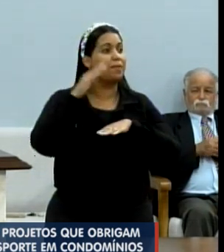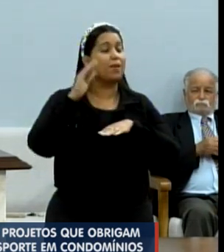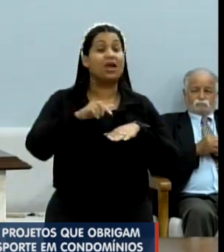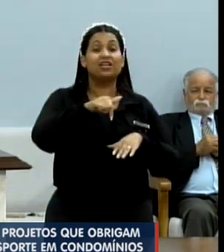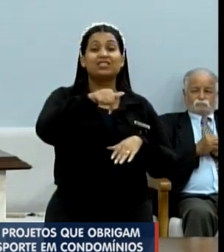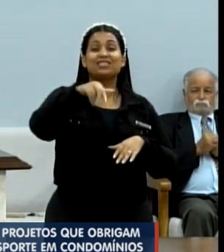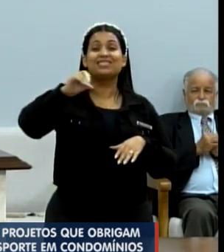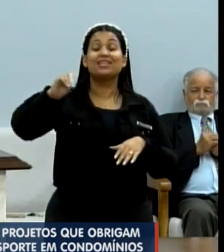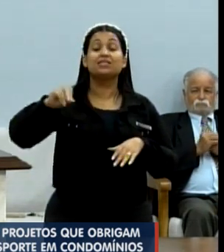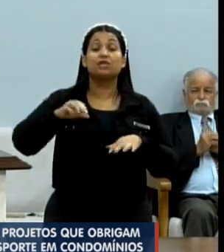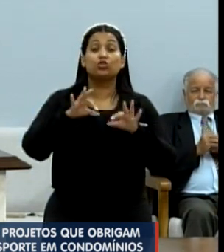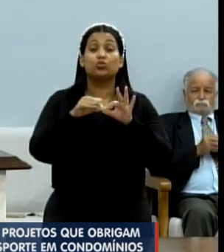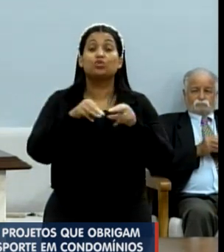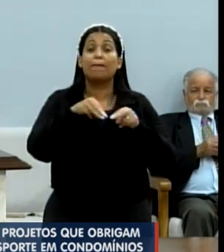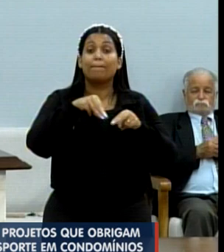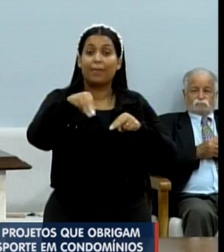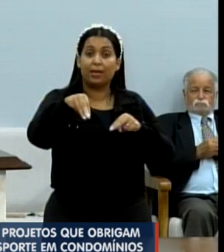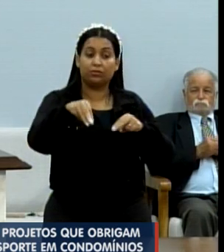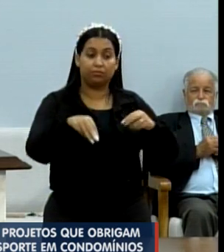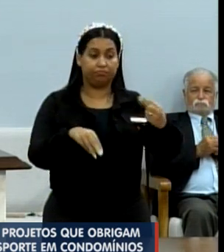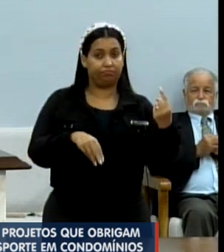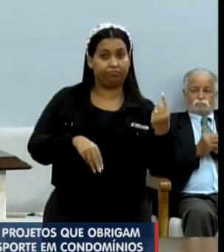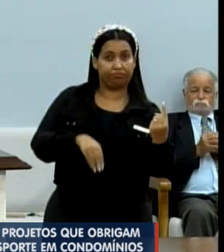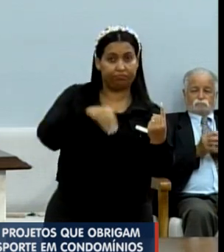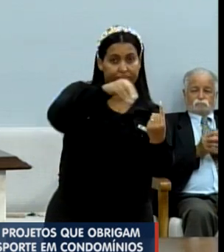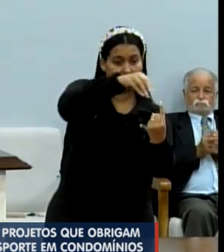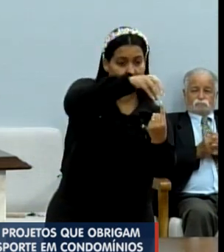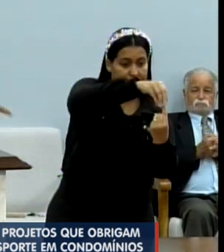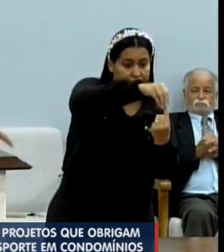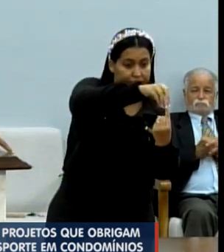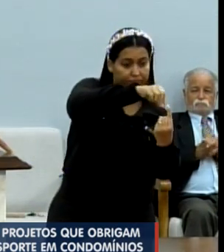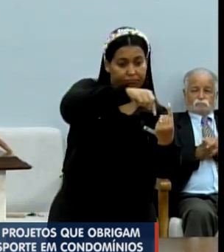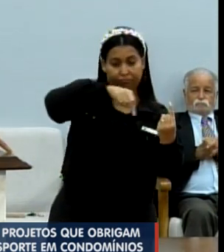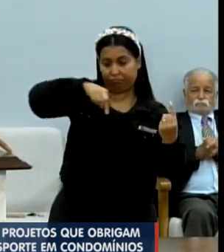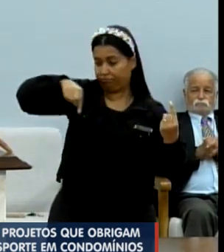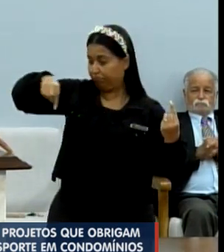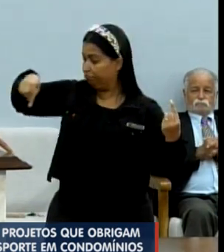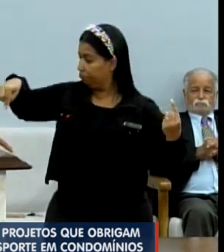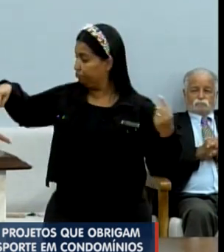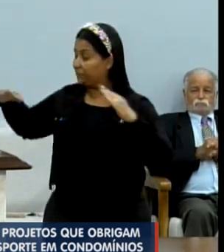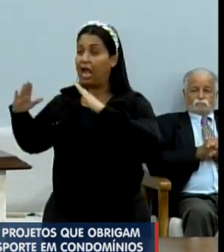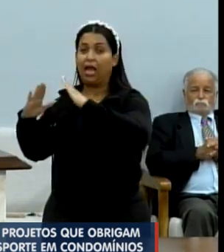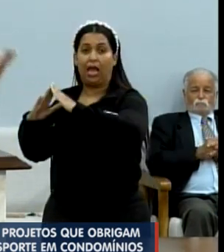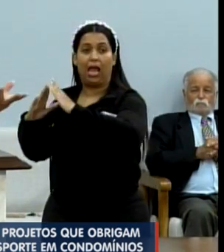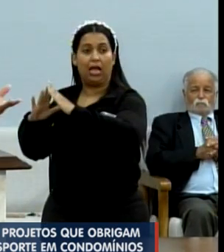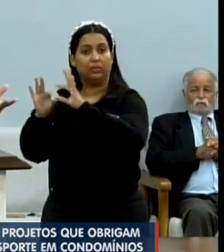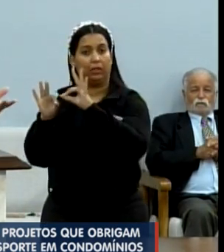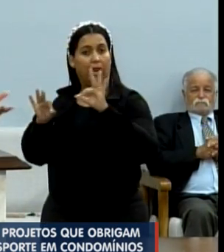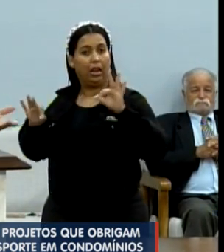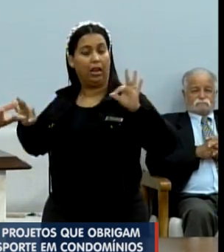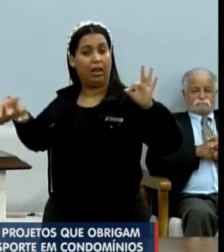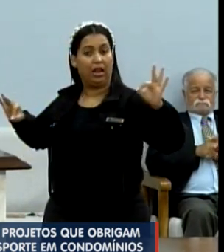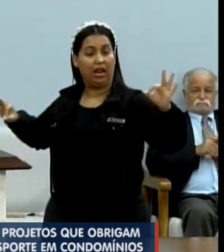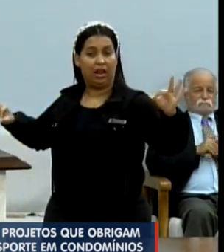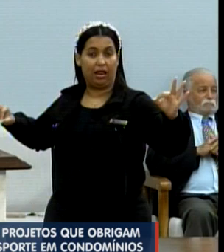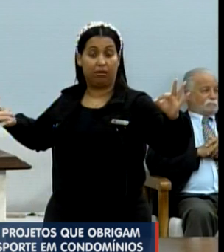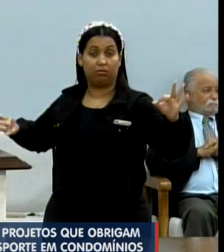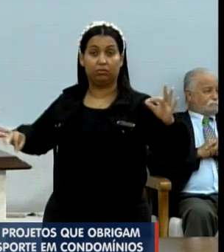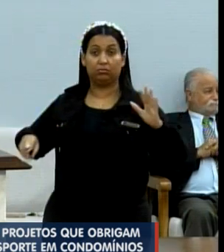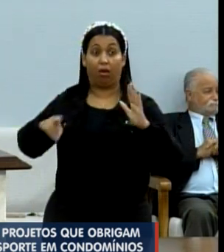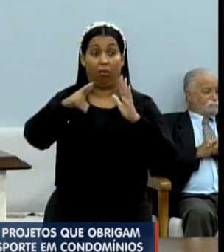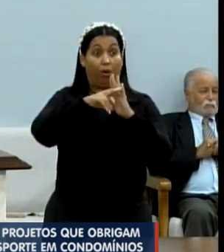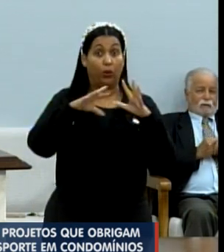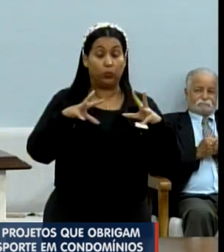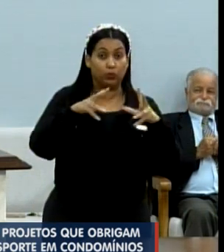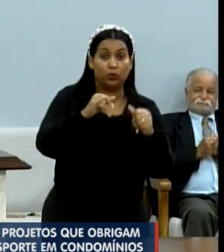700 metros entre o ponto de saída e a última residência. Ou seja, não é uma regra geral.